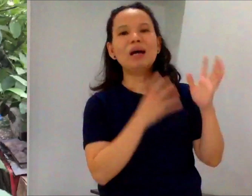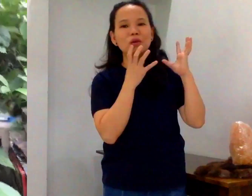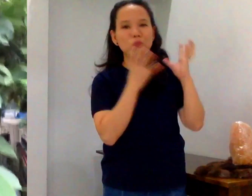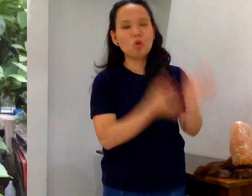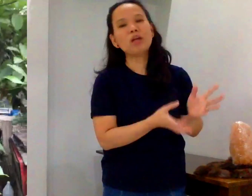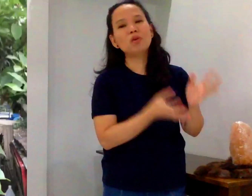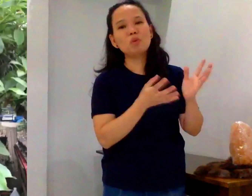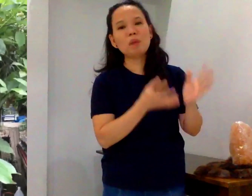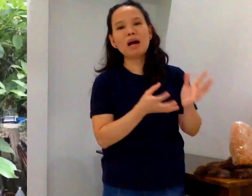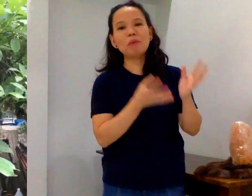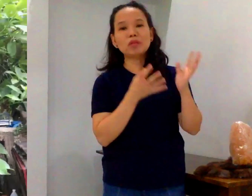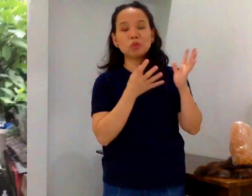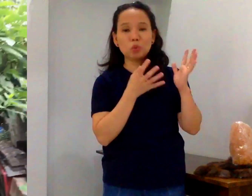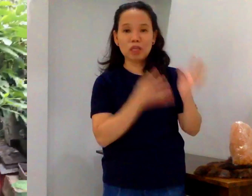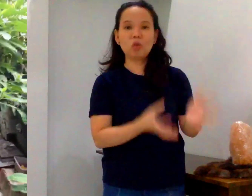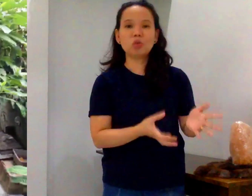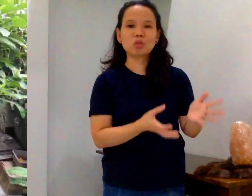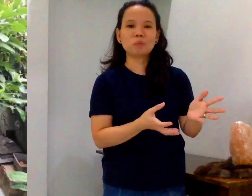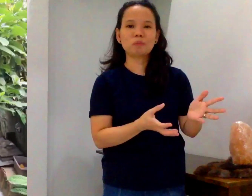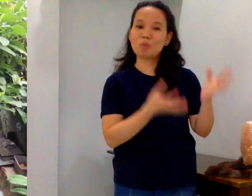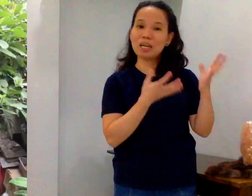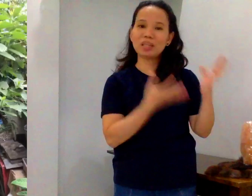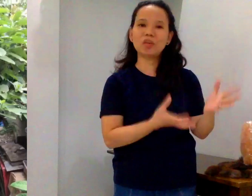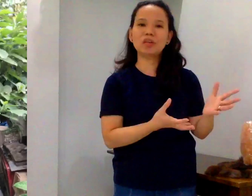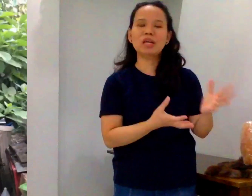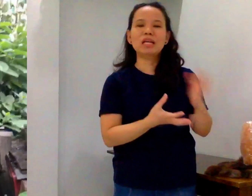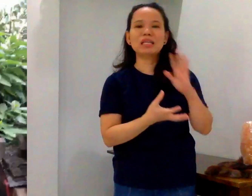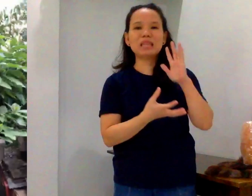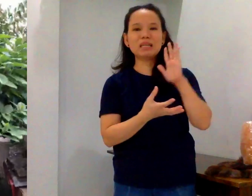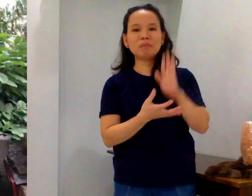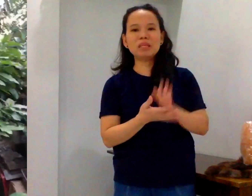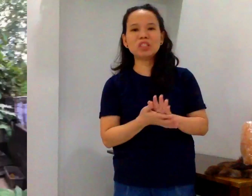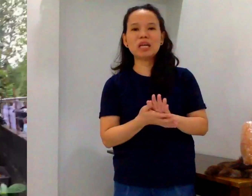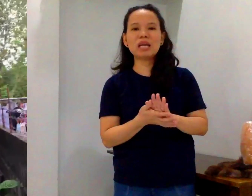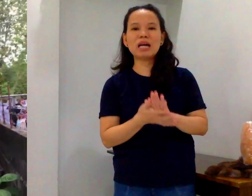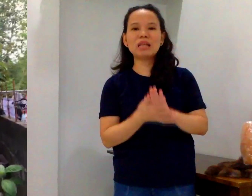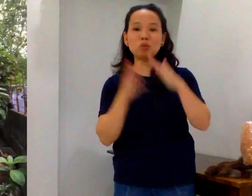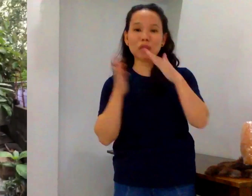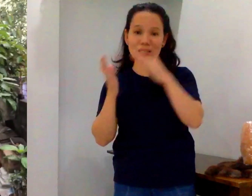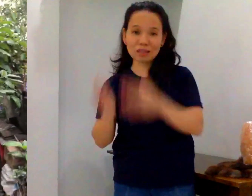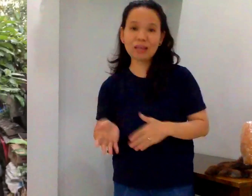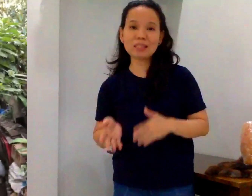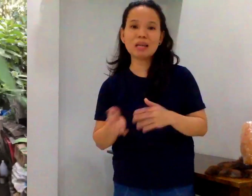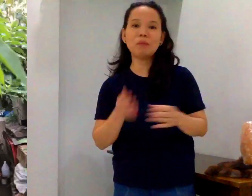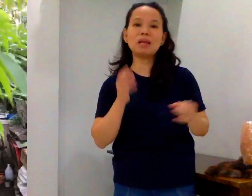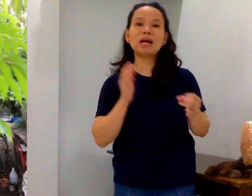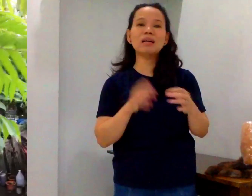yung bunga nun, umaabot ng 2 kilos. So, malaki yun. Nagtanim din siya ng, dito lang sa teris namin, ng